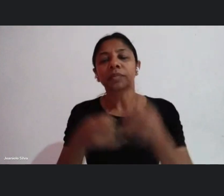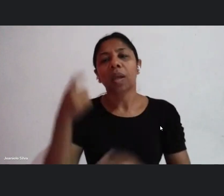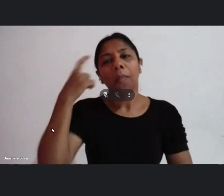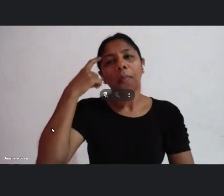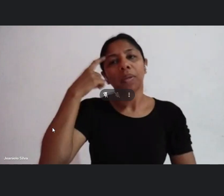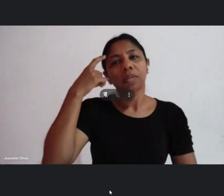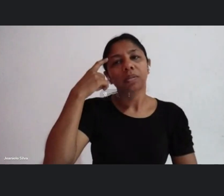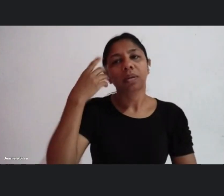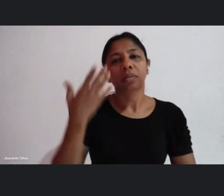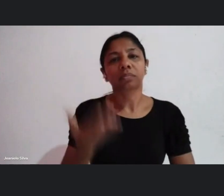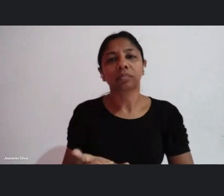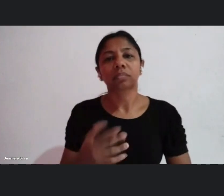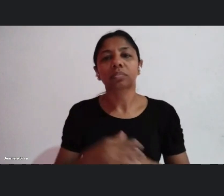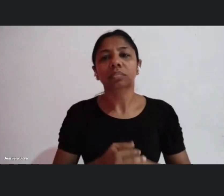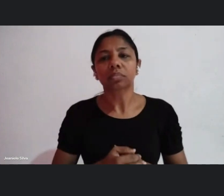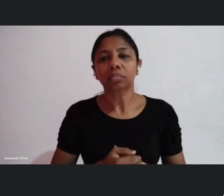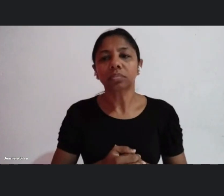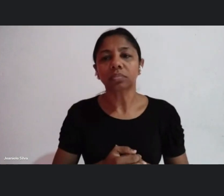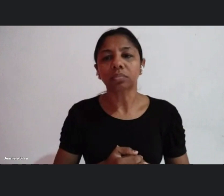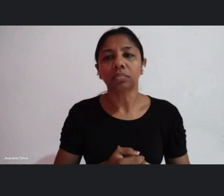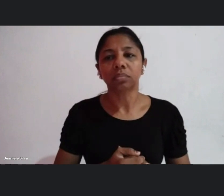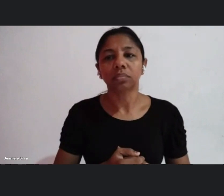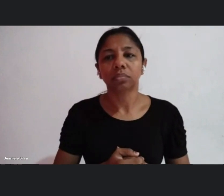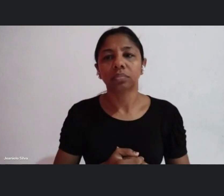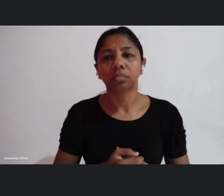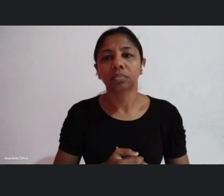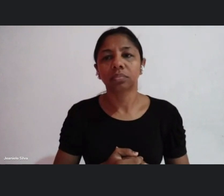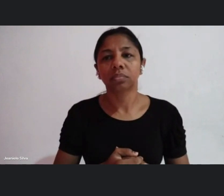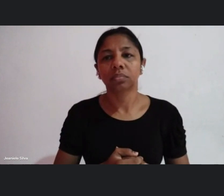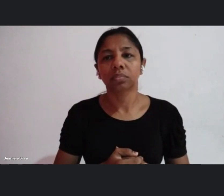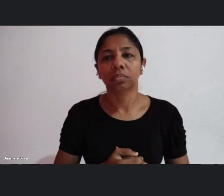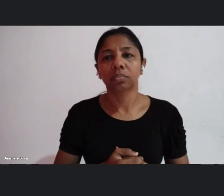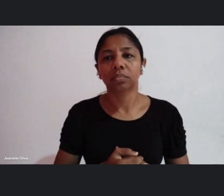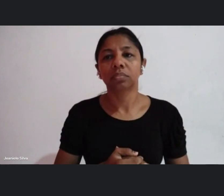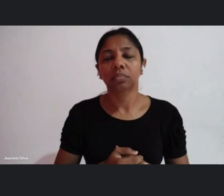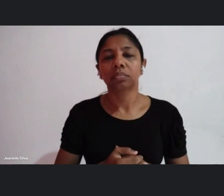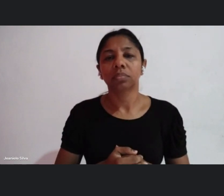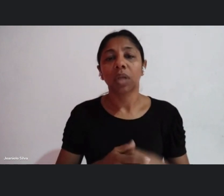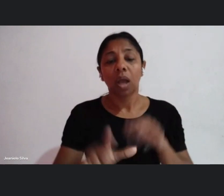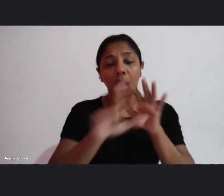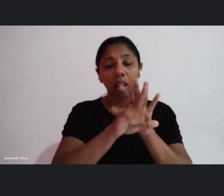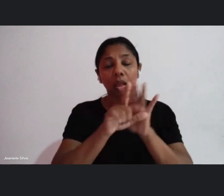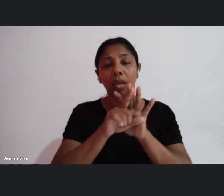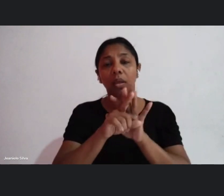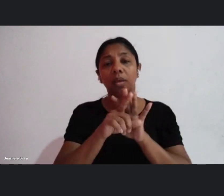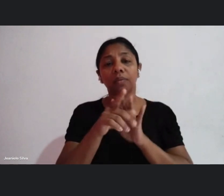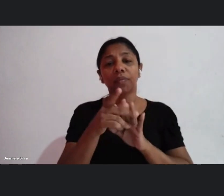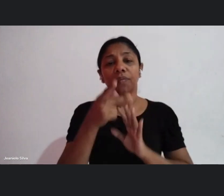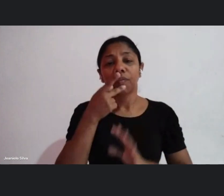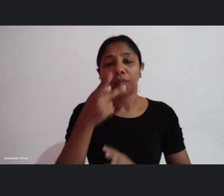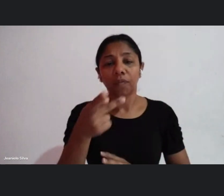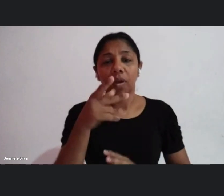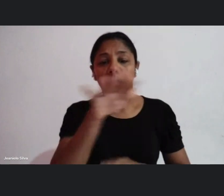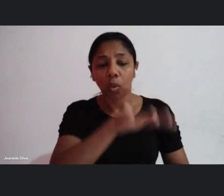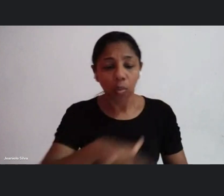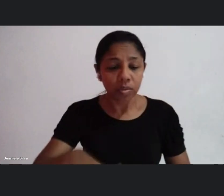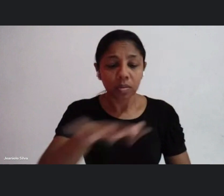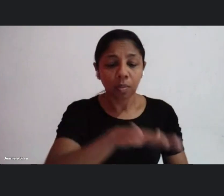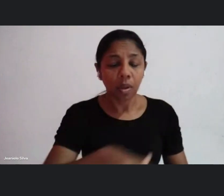forma porque a lei prevê essa questão da manutenção dos espaços com atividades culturais